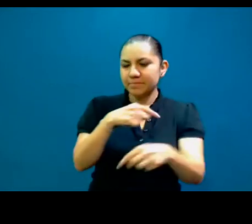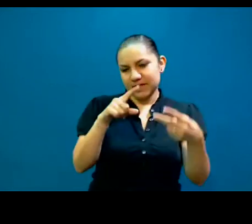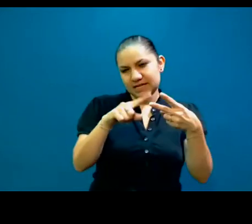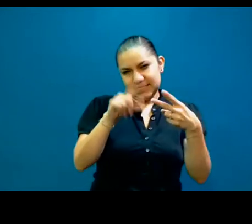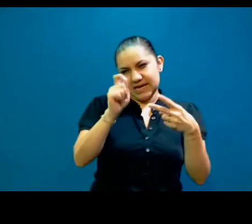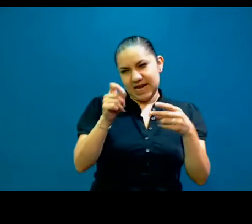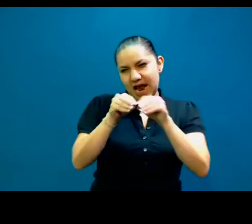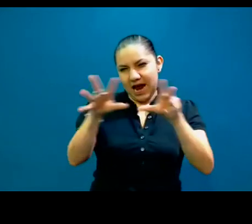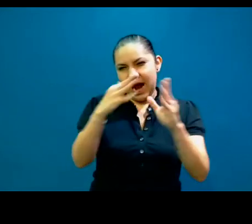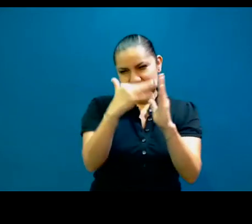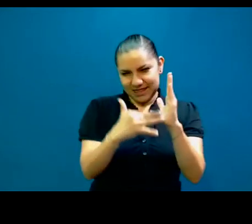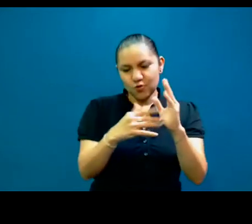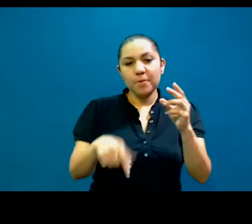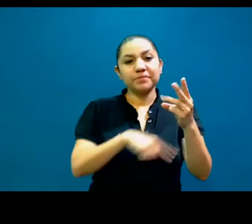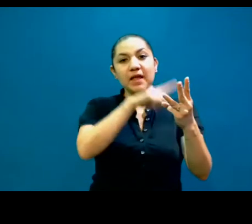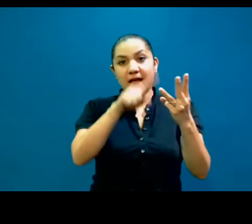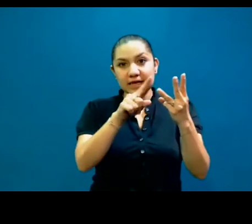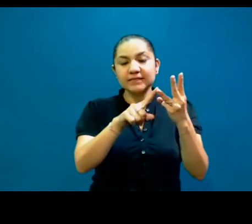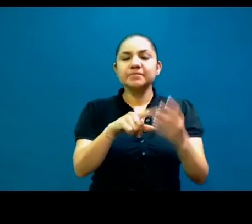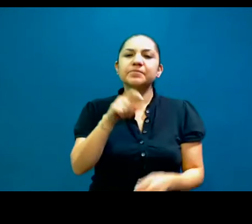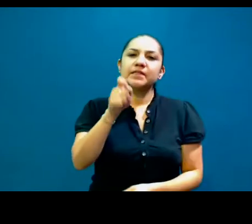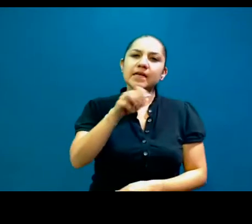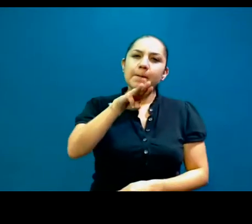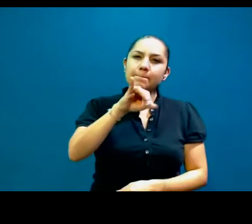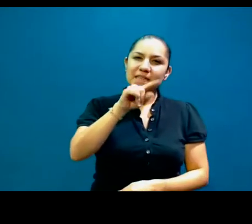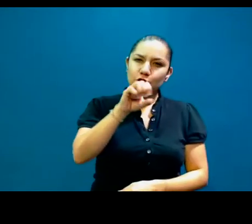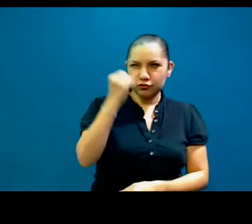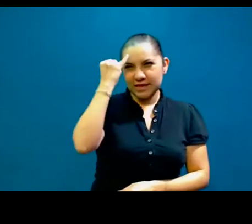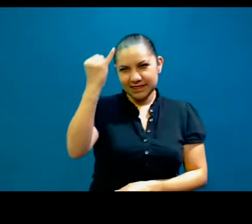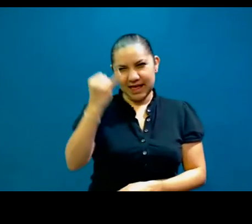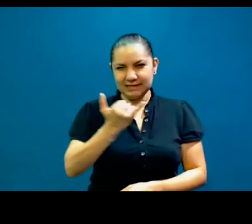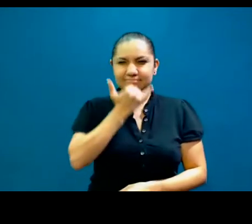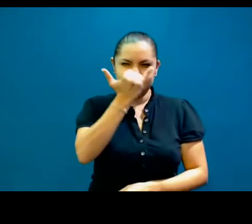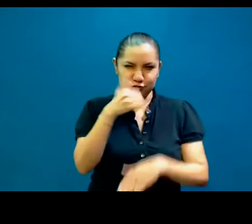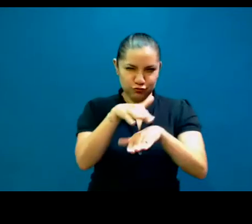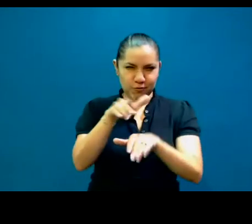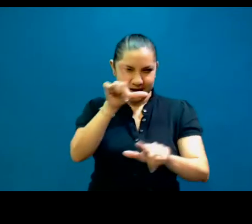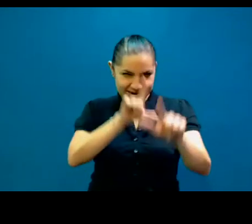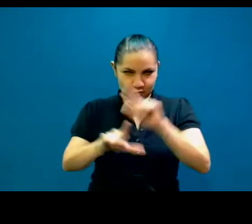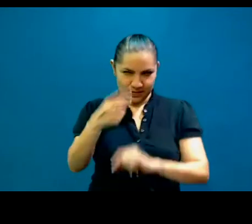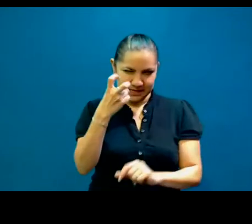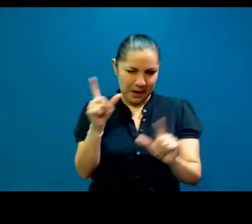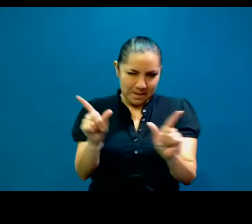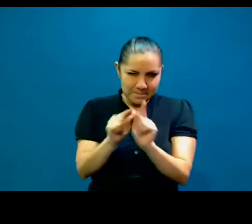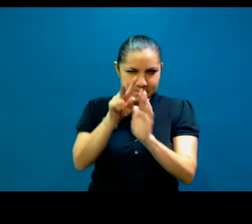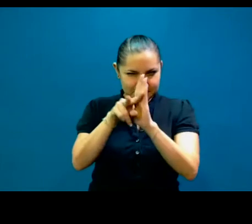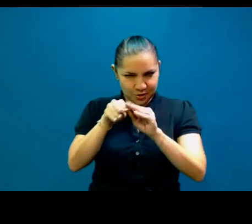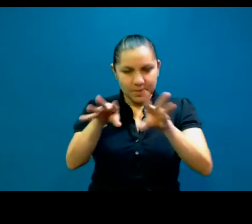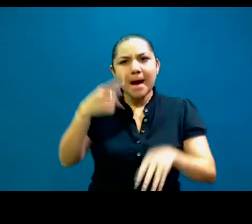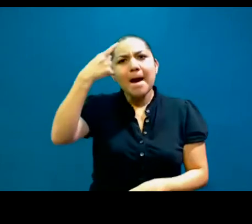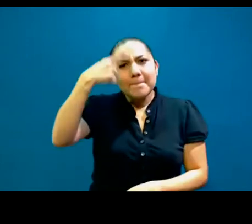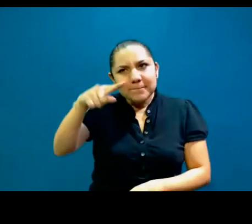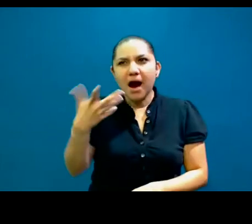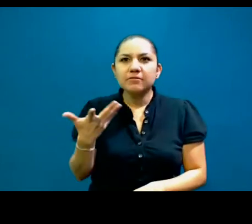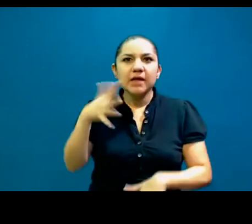tercera semana sacamos una capsulita que se llama Mitos y Realidades de la Interpretación de Lengua de Señas, en la cual buscamos desmontar estas ideas falsas,